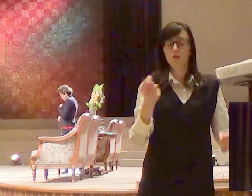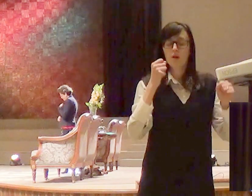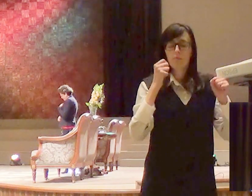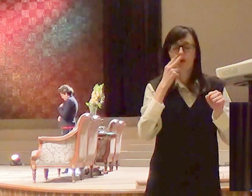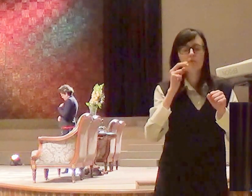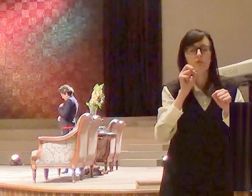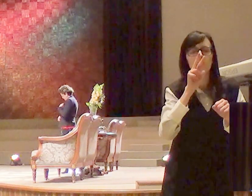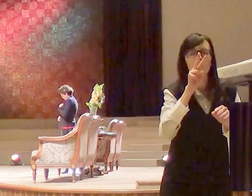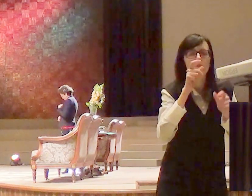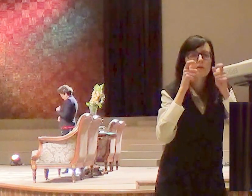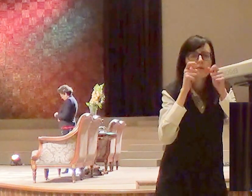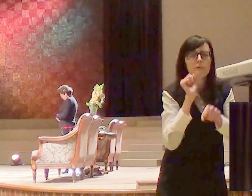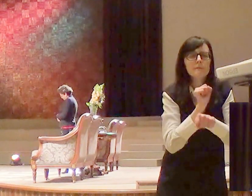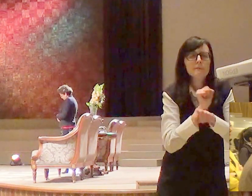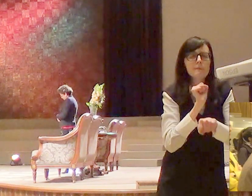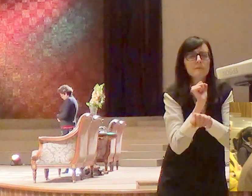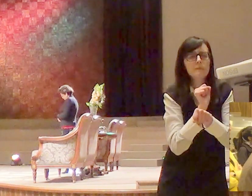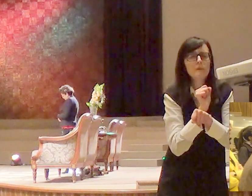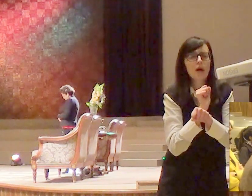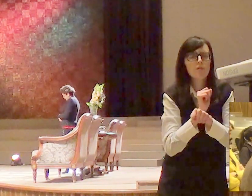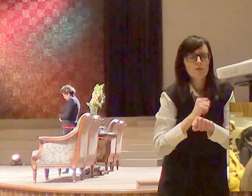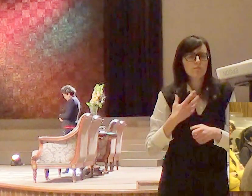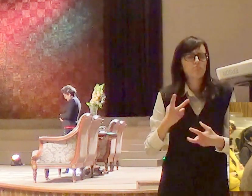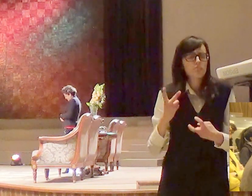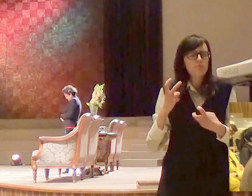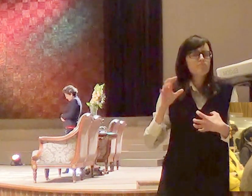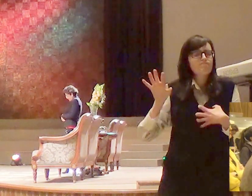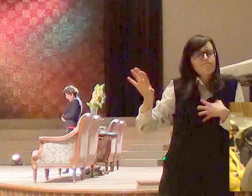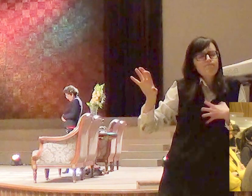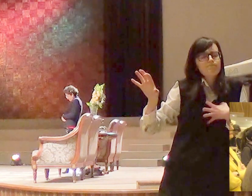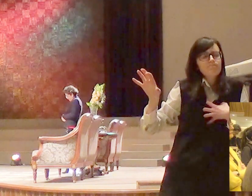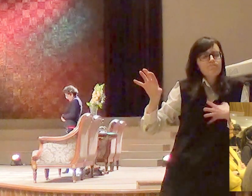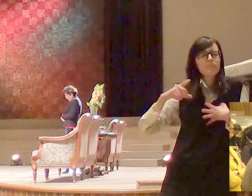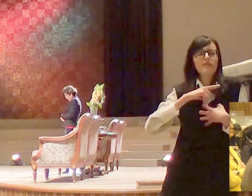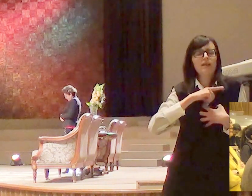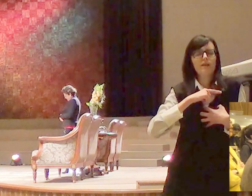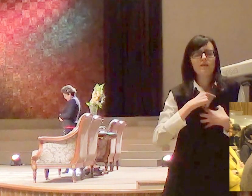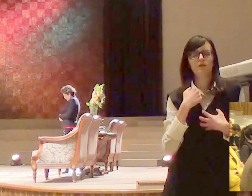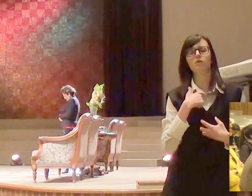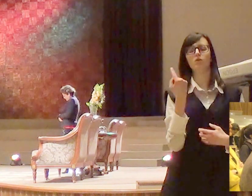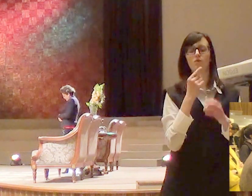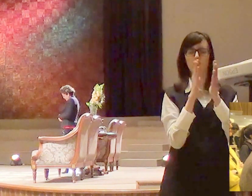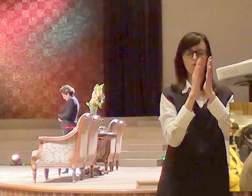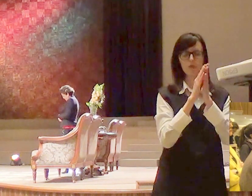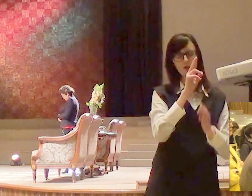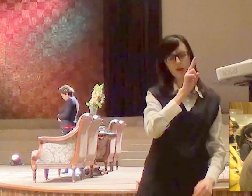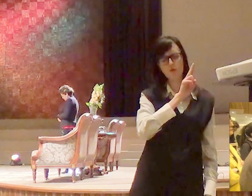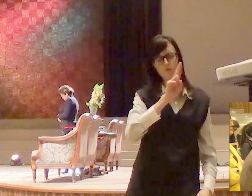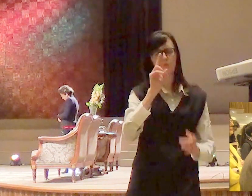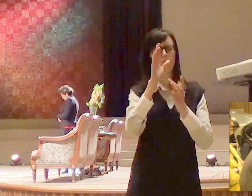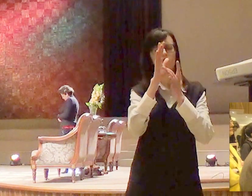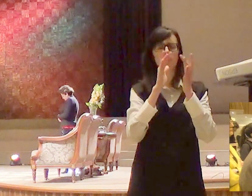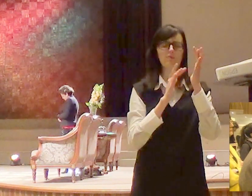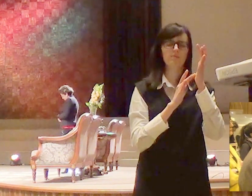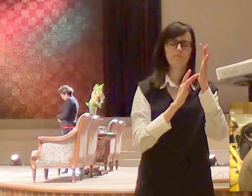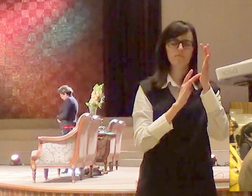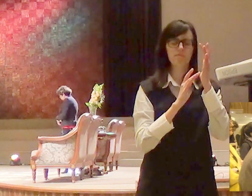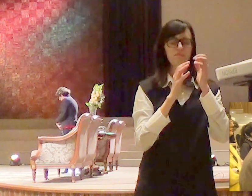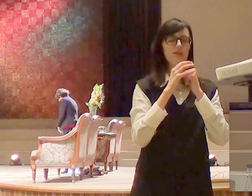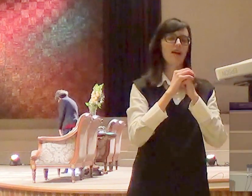possam estar abertos, para perceber a tua vontade, é aquilo que oramos em nome de Jesus, amém,